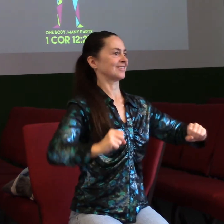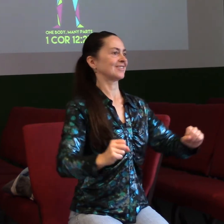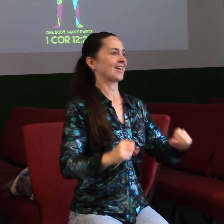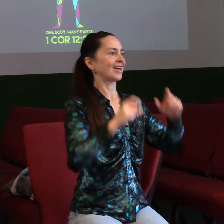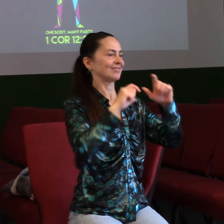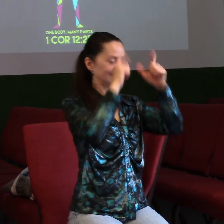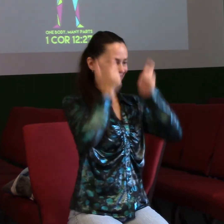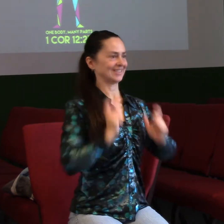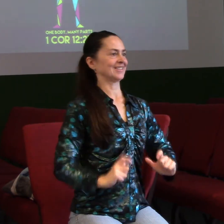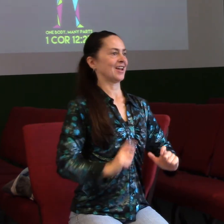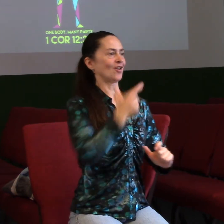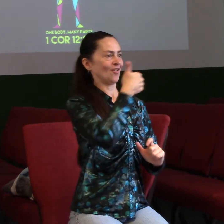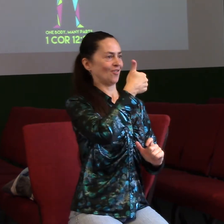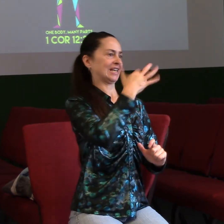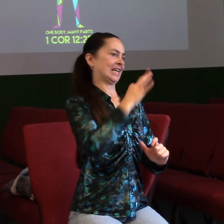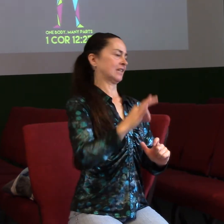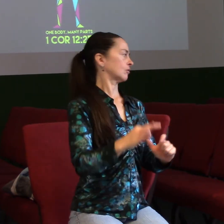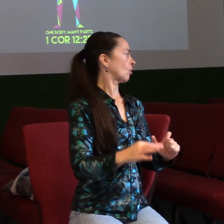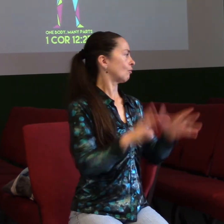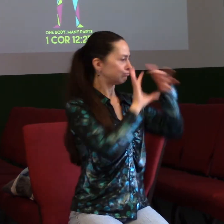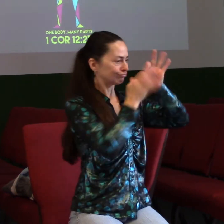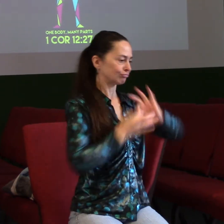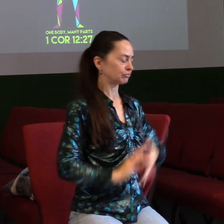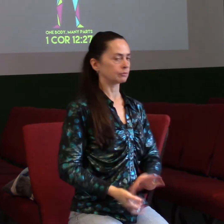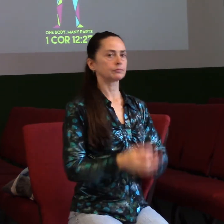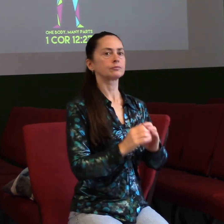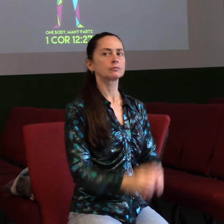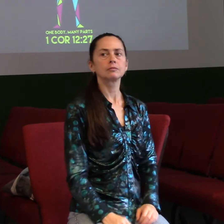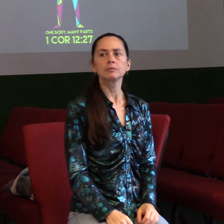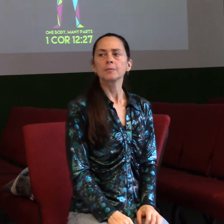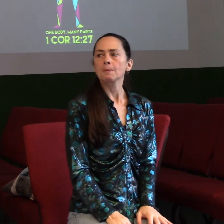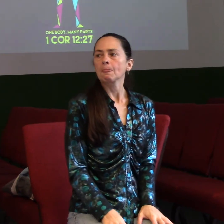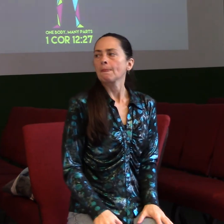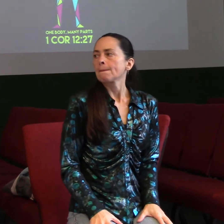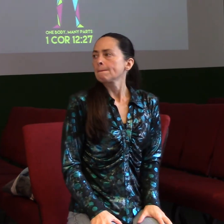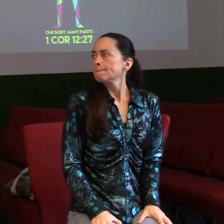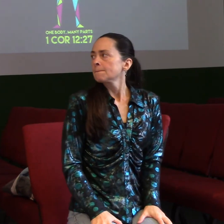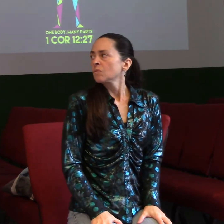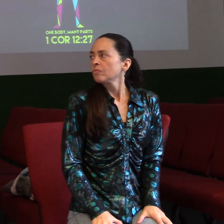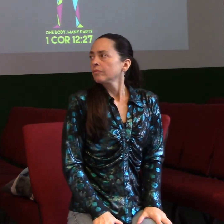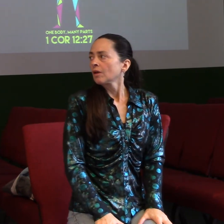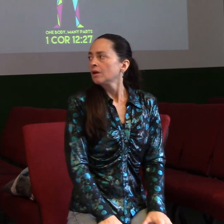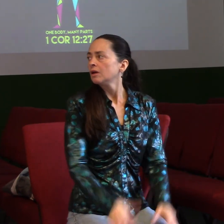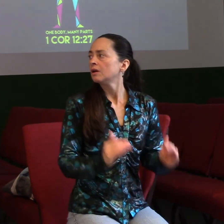Klik. No to jsem zvědav.